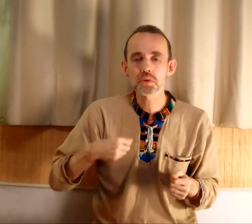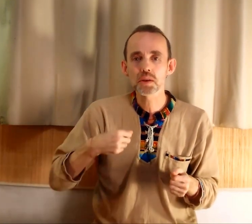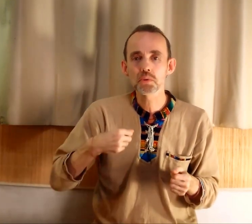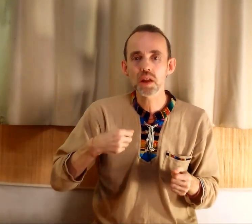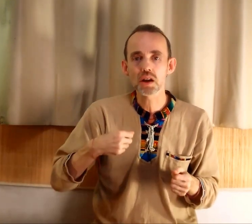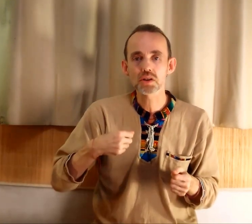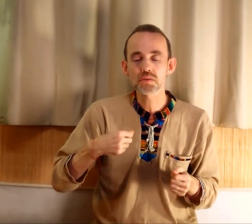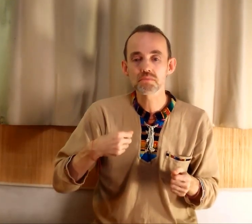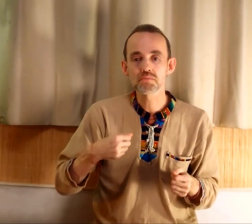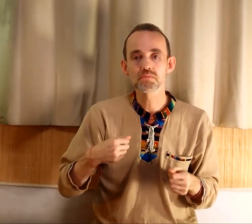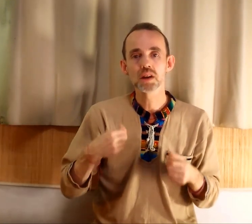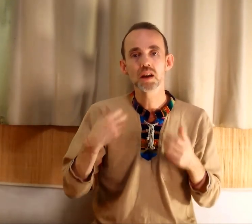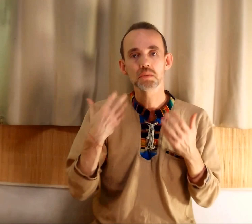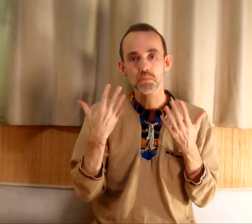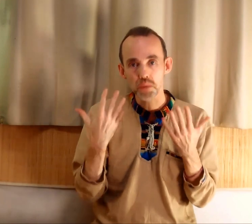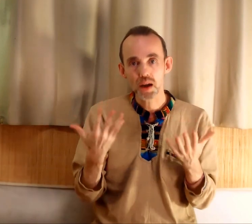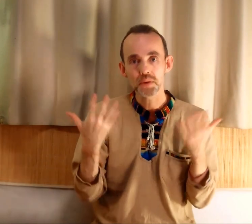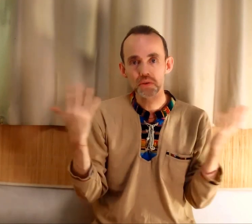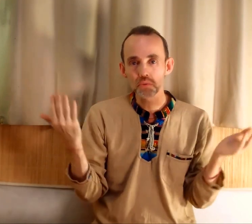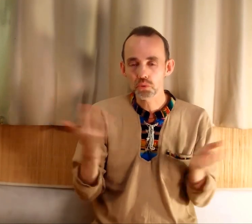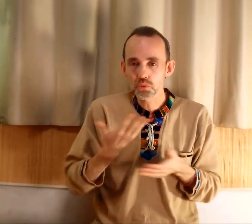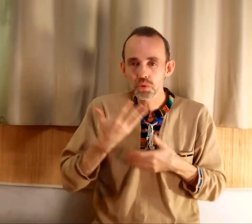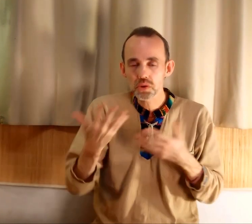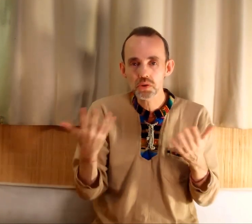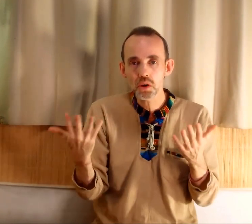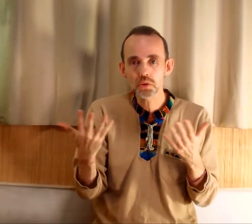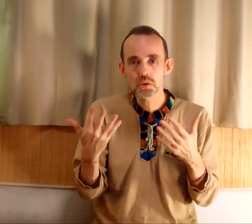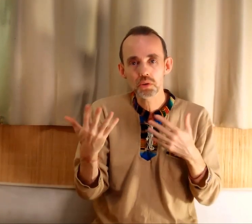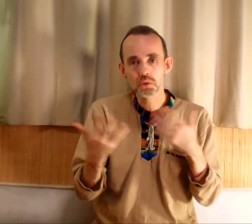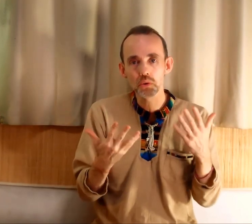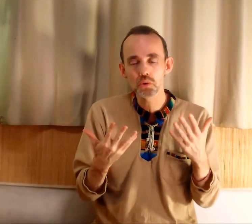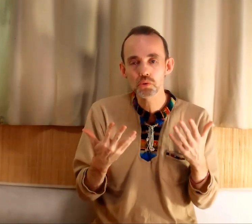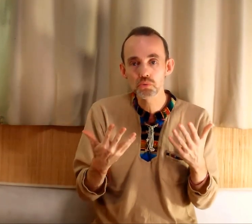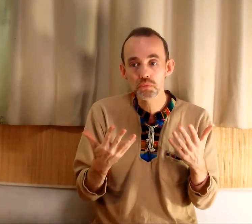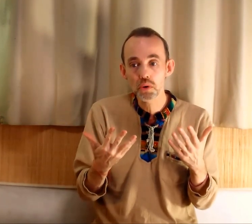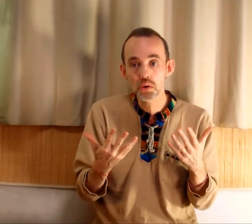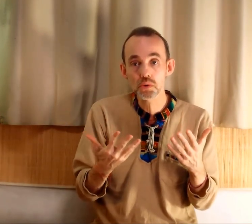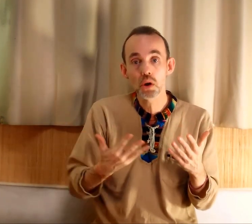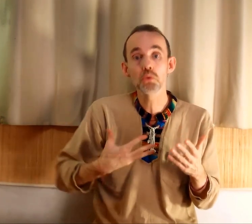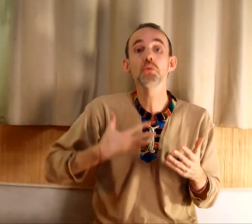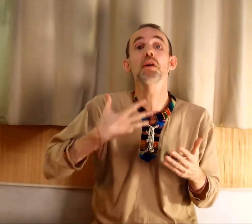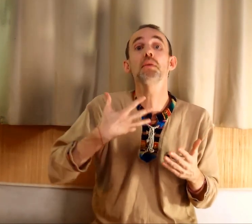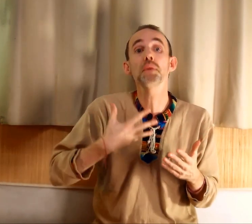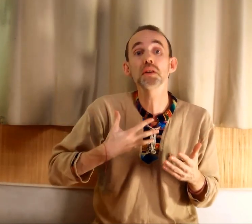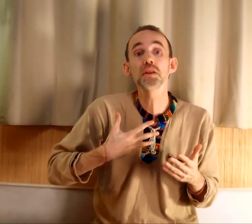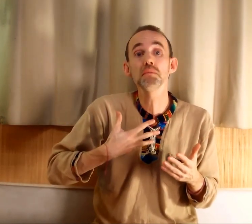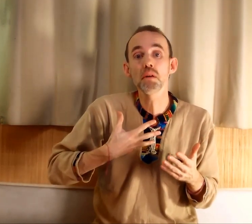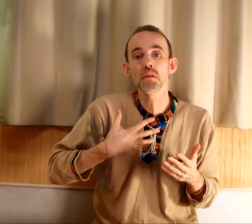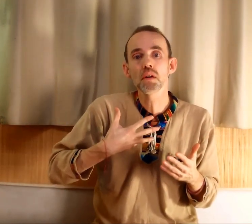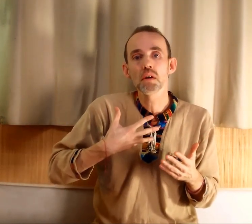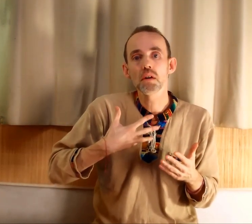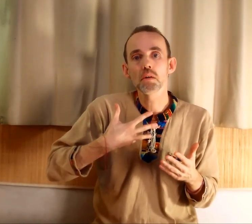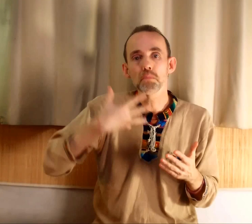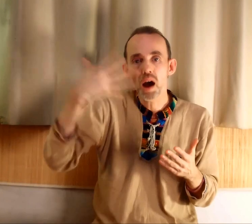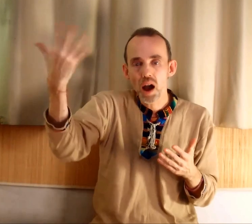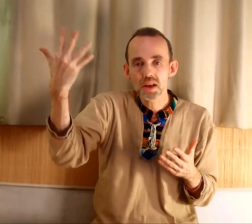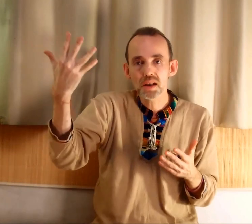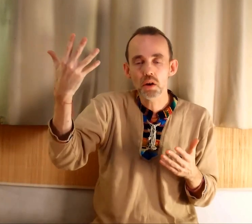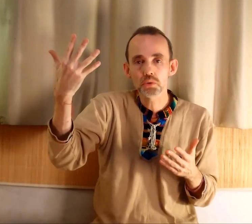autosabotages, prêtes, qui sont dans toutes sortes de souffrances, n'ont effectivement pas accès à